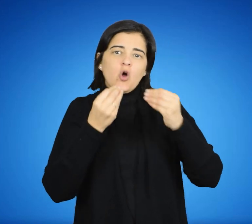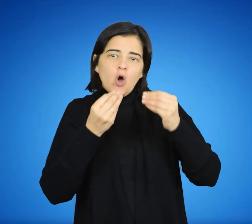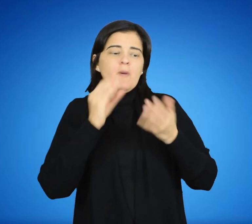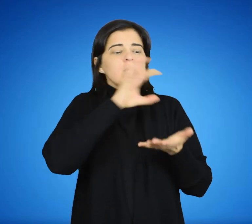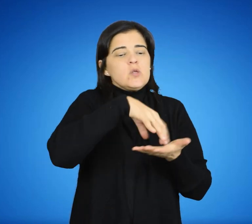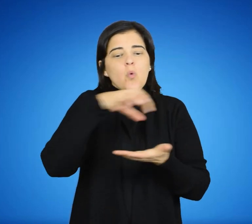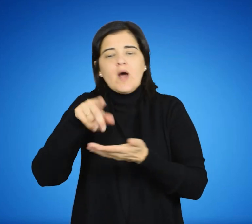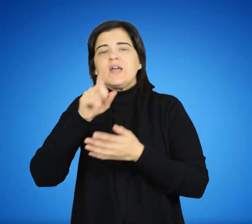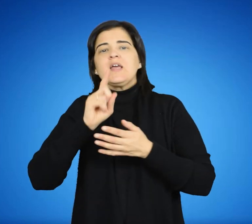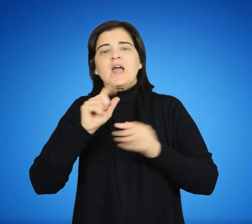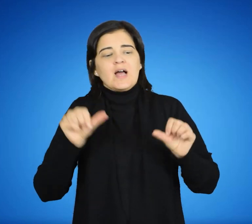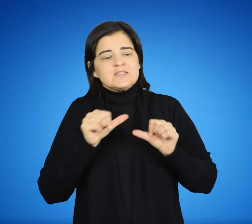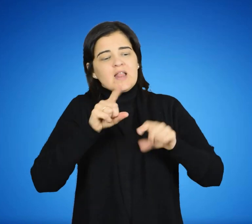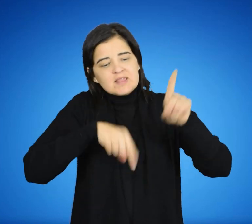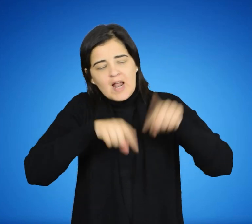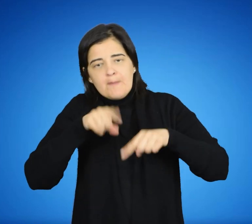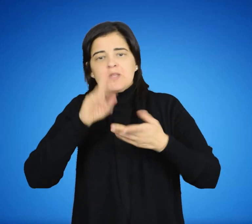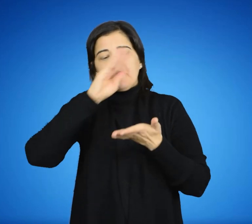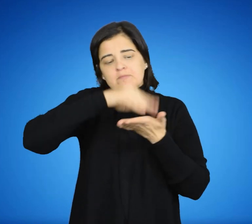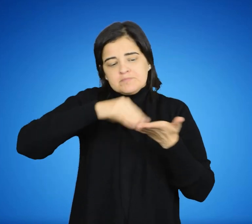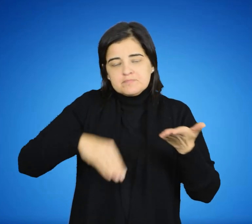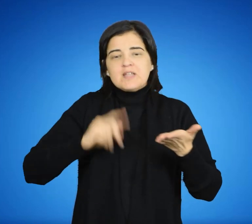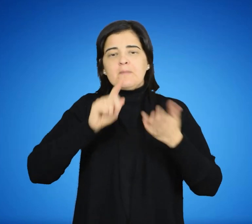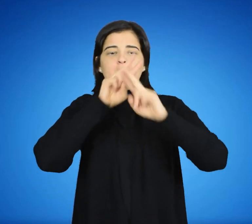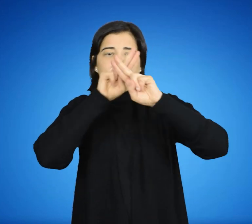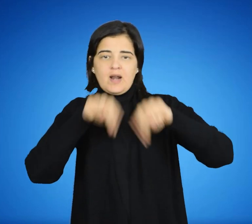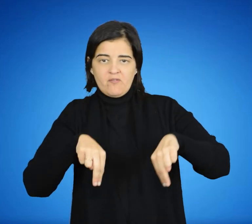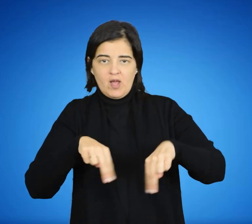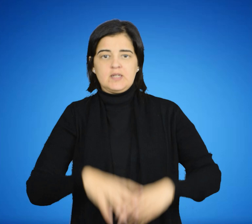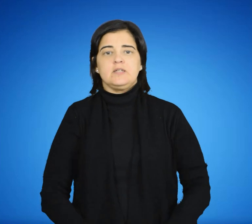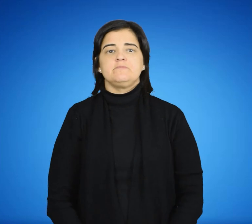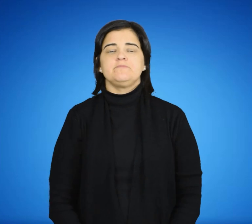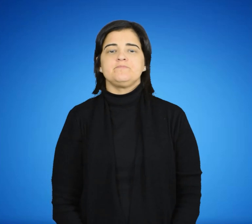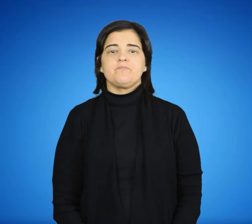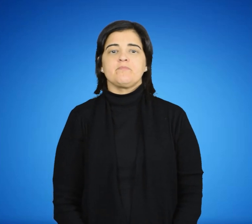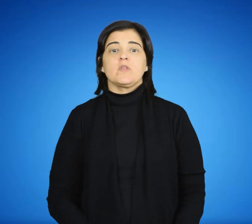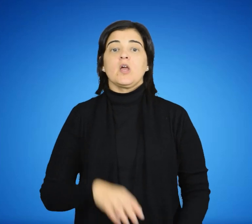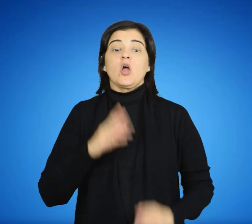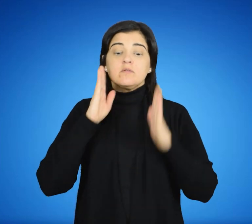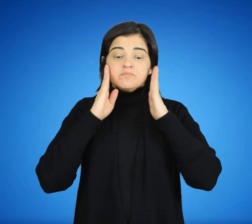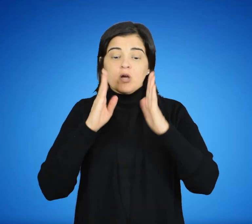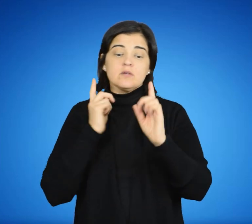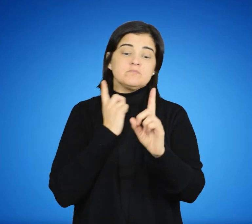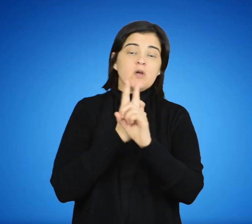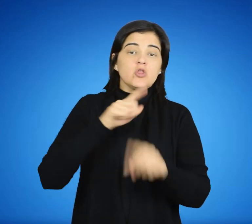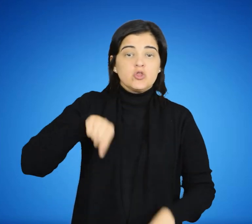lugares donde se realizan los trámites de inscripción y reválidas. Atención. De forma